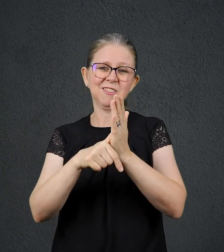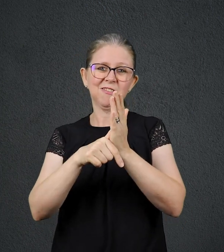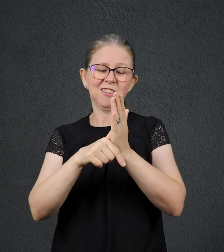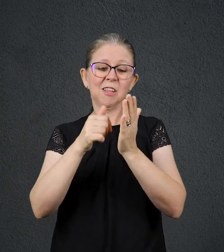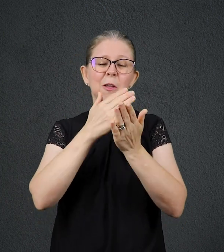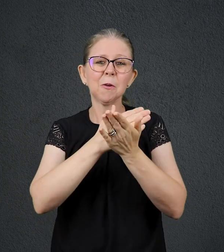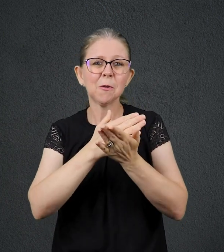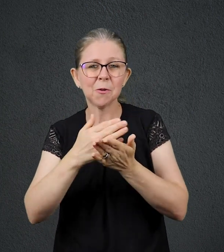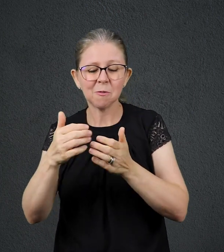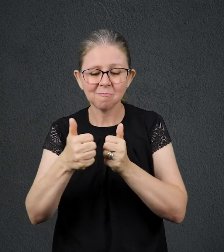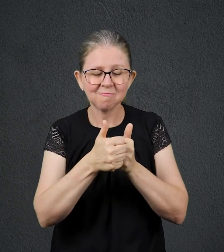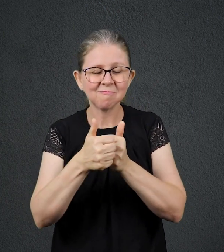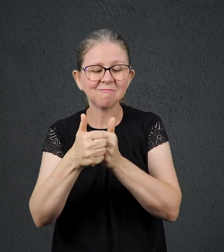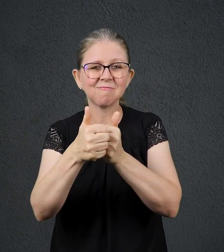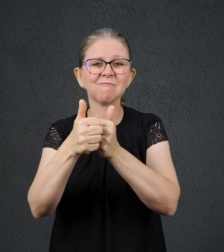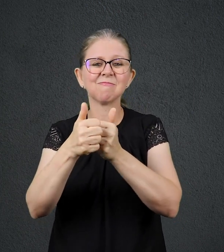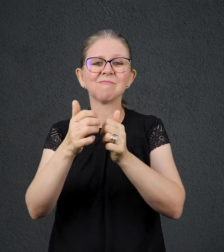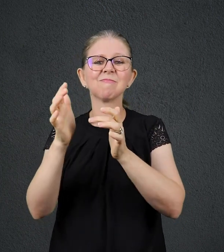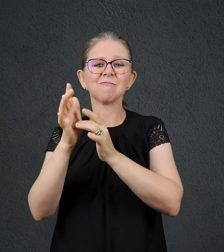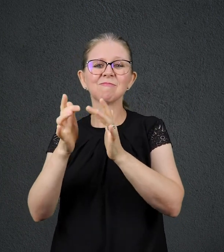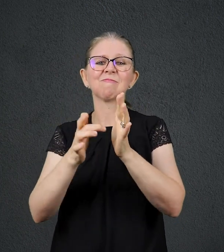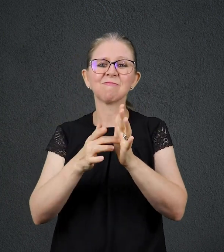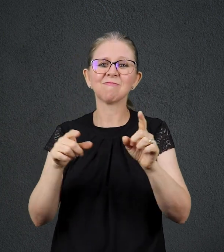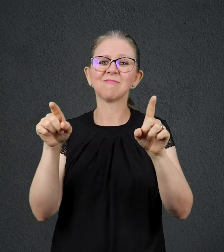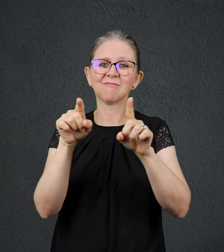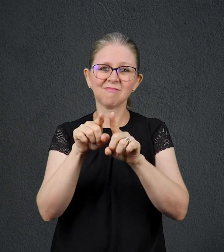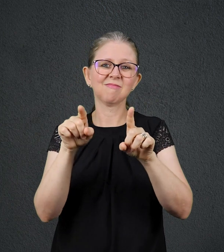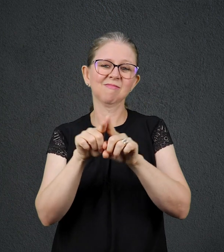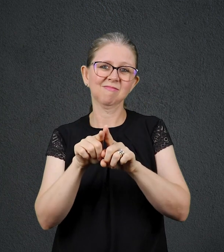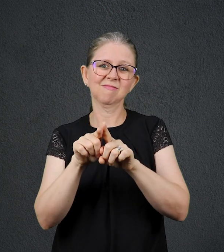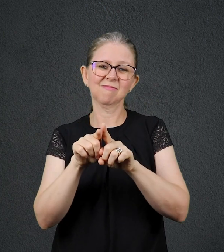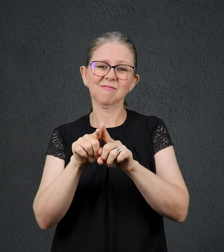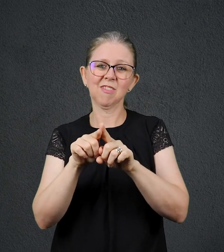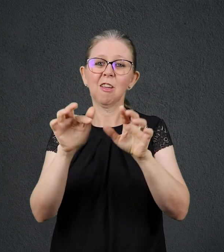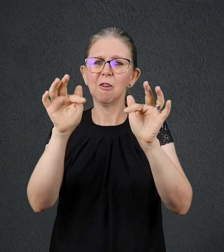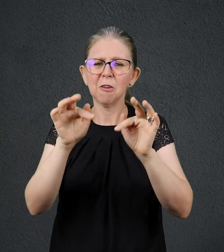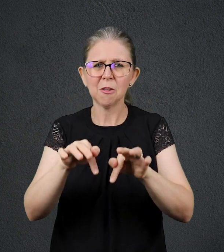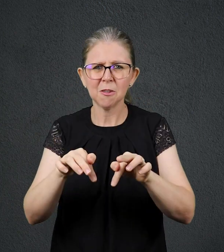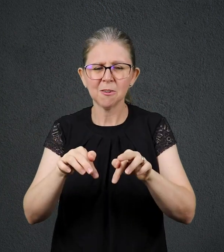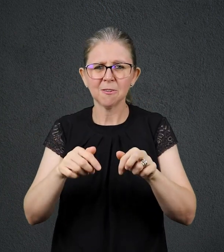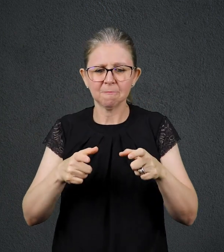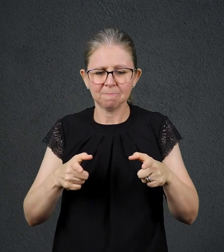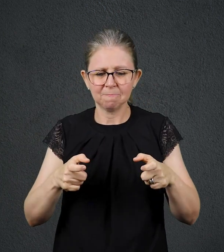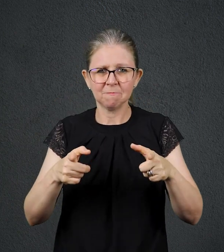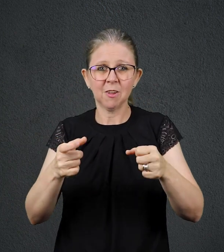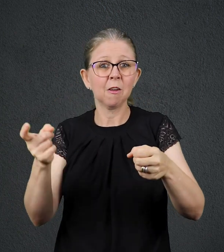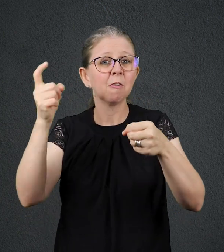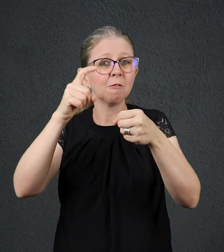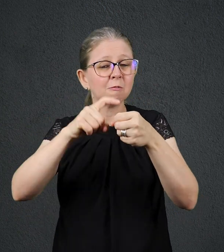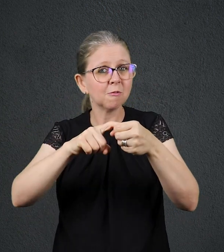cristão demonstrado pelo companheiro. Ao terminar a guerra, voltou para a Escócia, sua terra natal, entrou